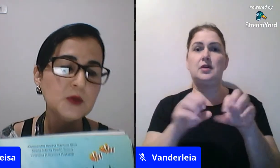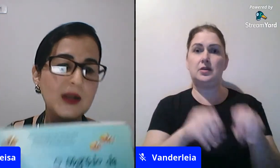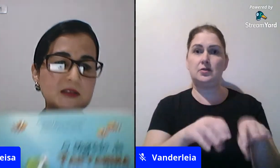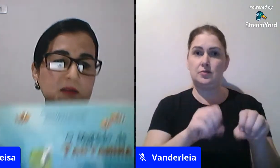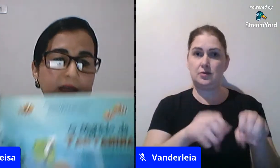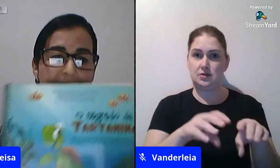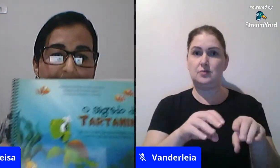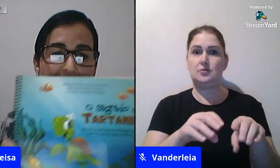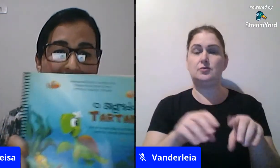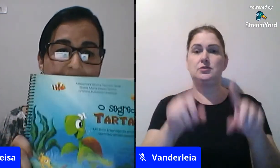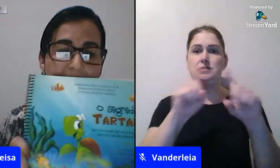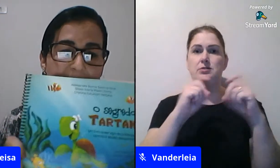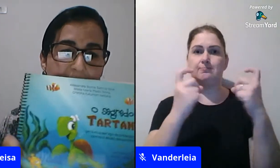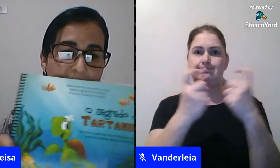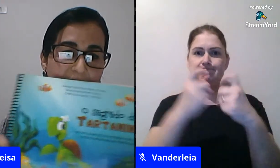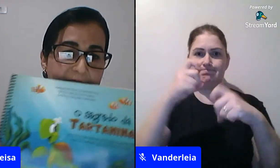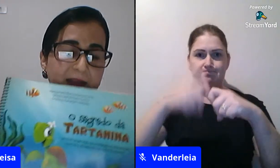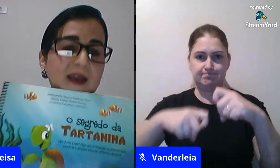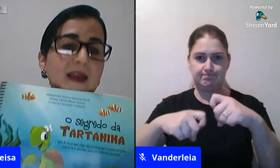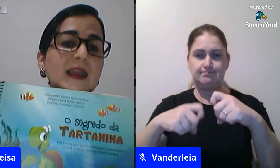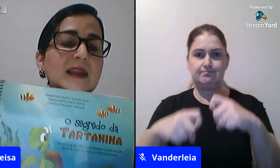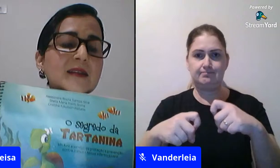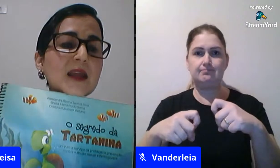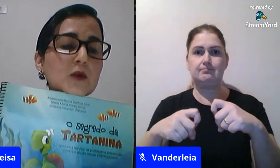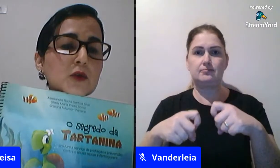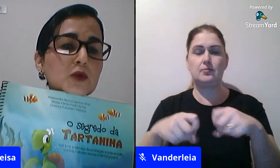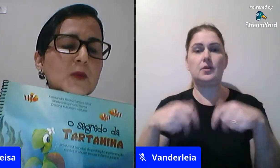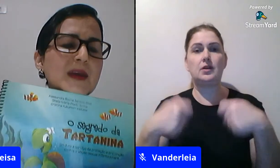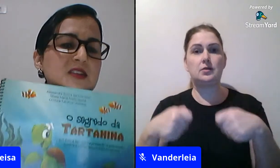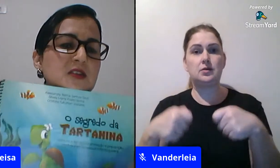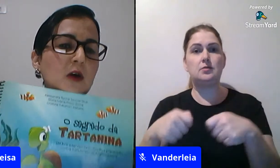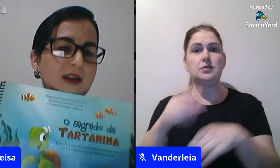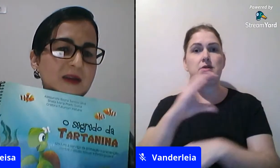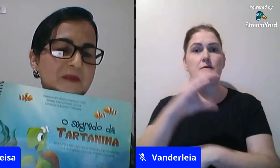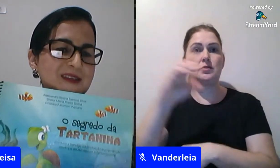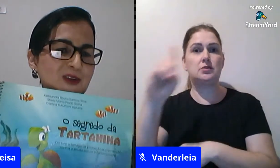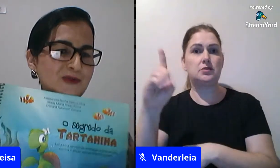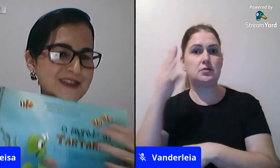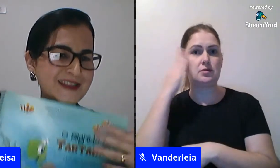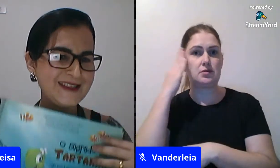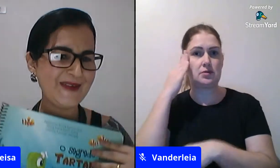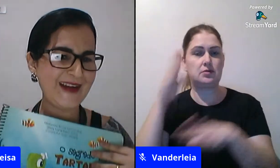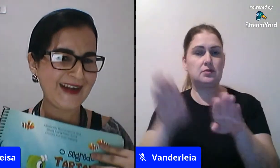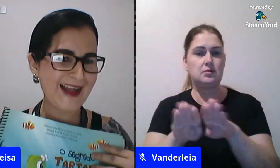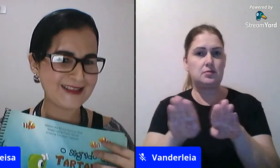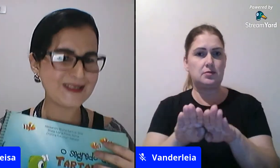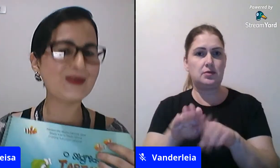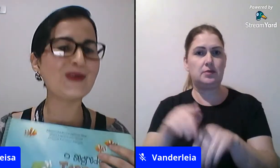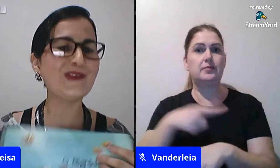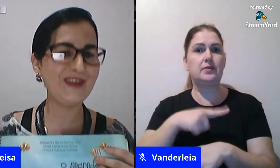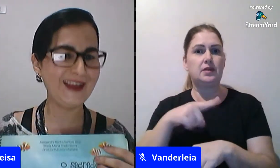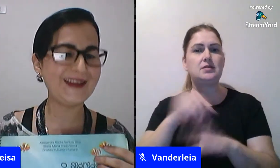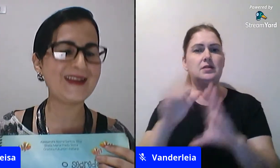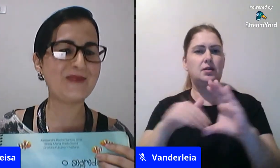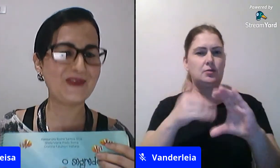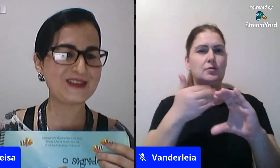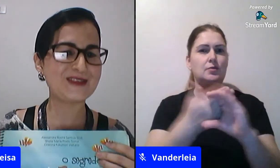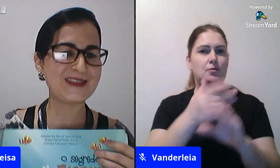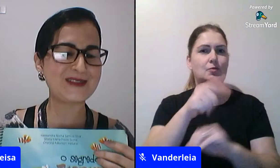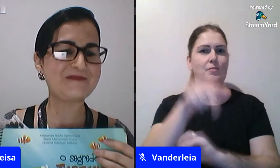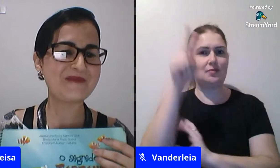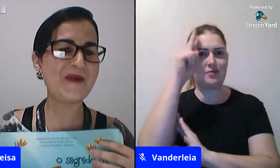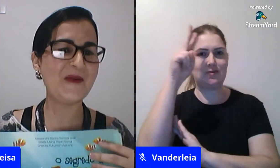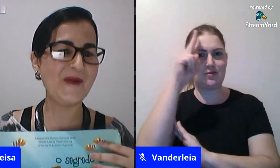no caso desse livro aqui se você não tiver ele tem no youtube a história mas como vocês são craques que eu tô vendo aí